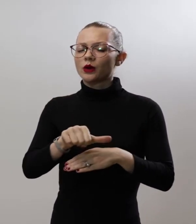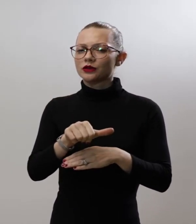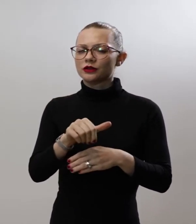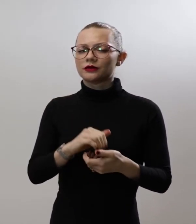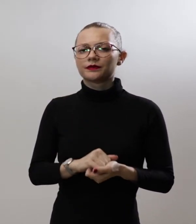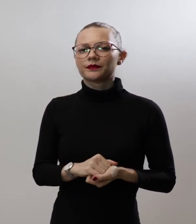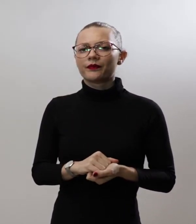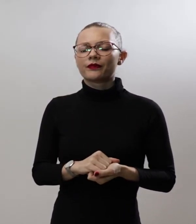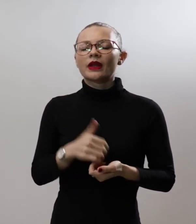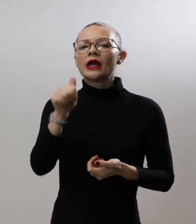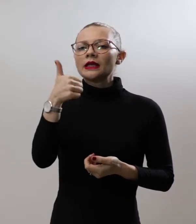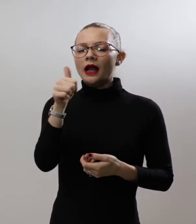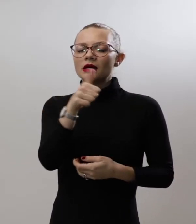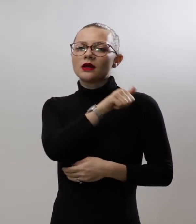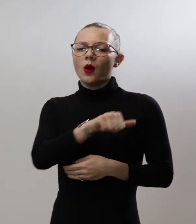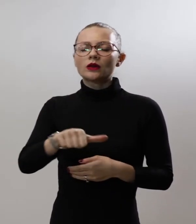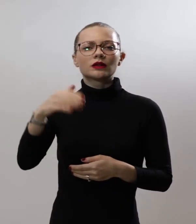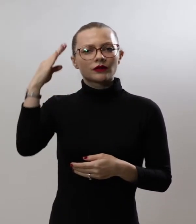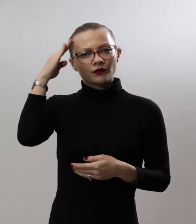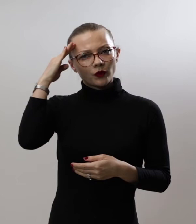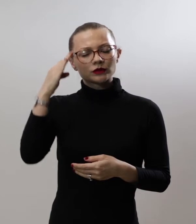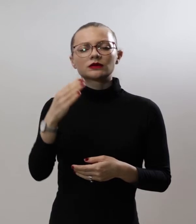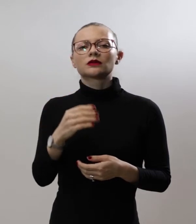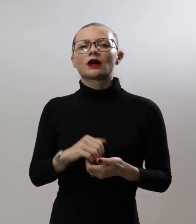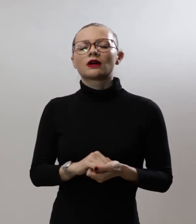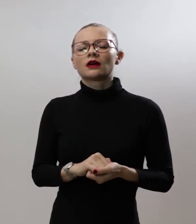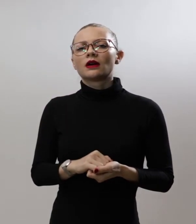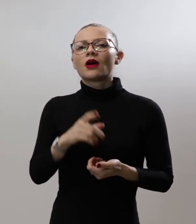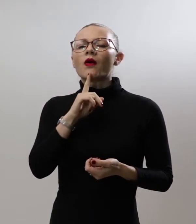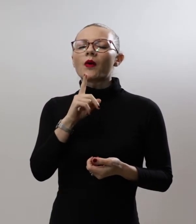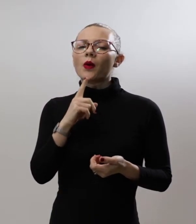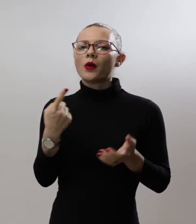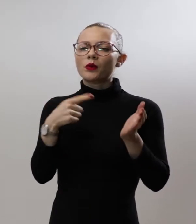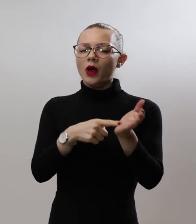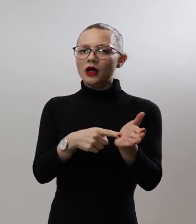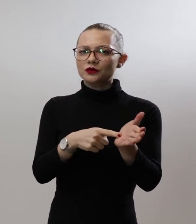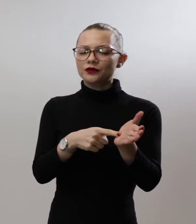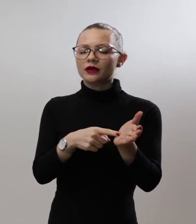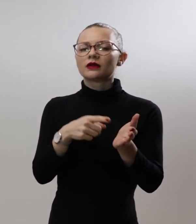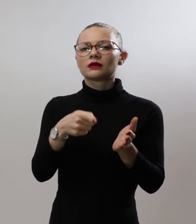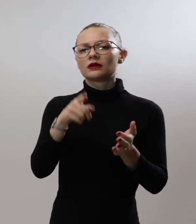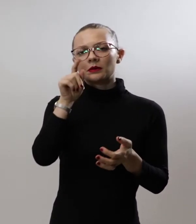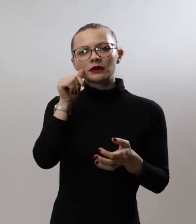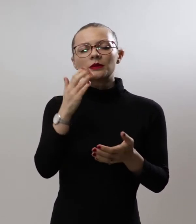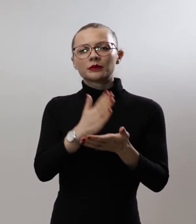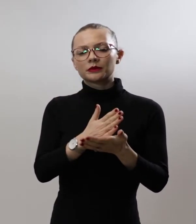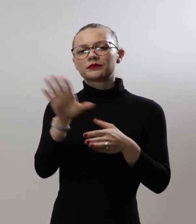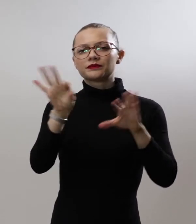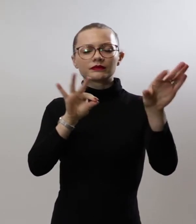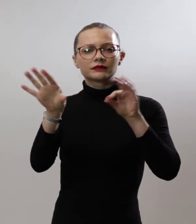11 години воена служба По даток кој покажува дека момчинјата биле регрутирани Релативно